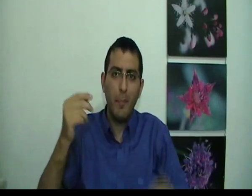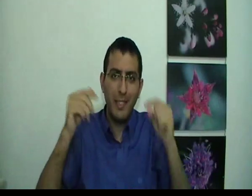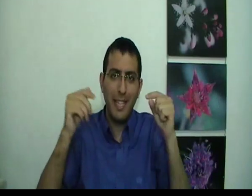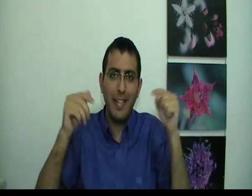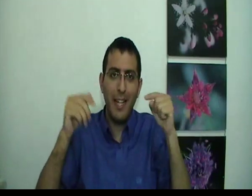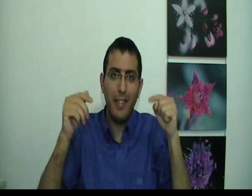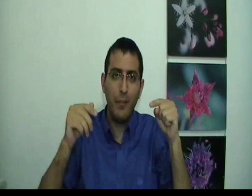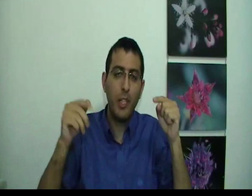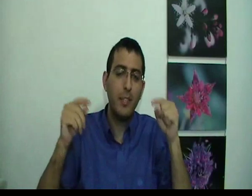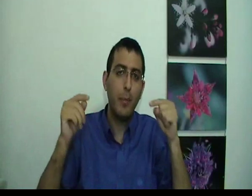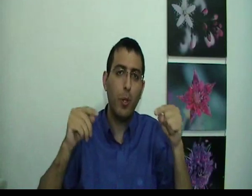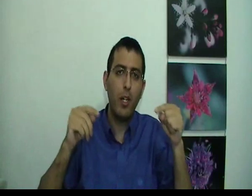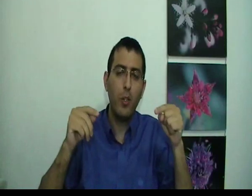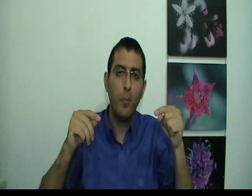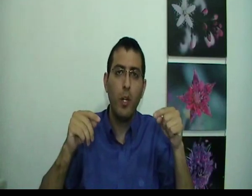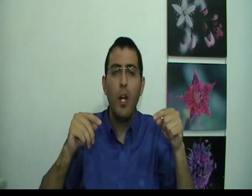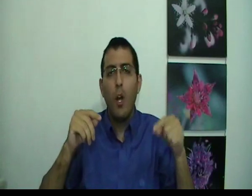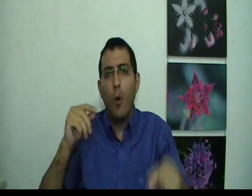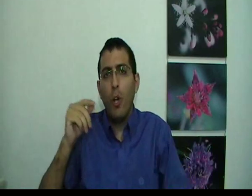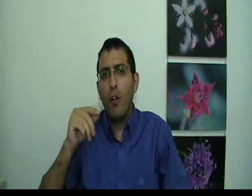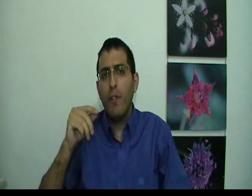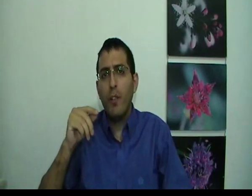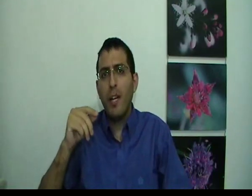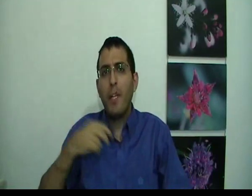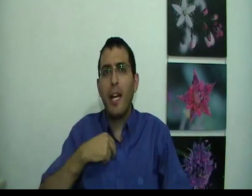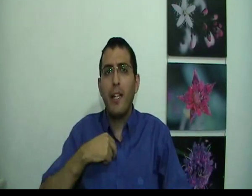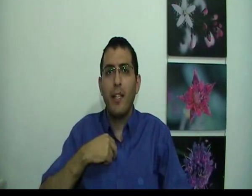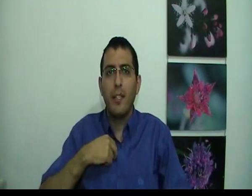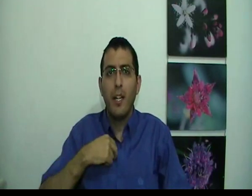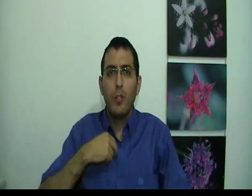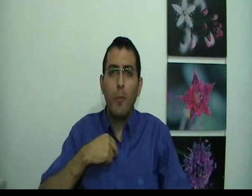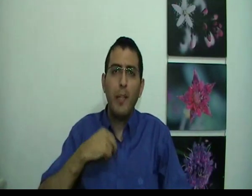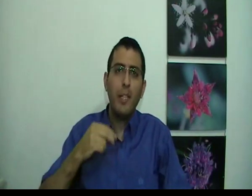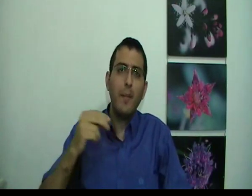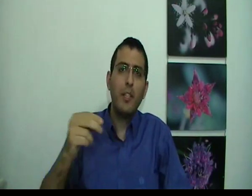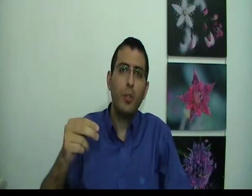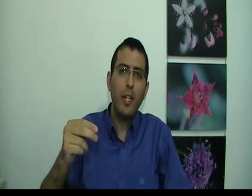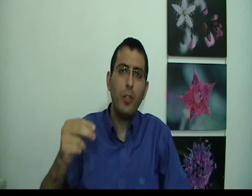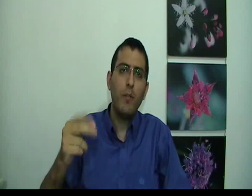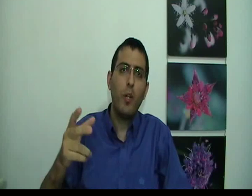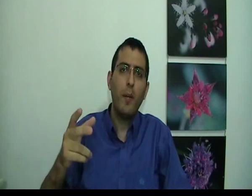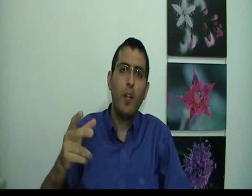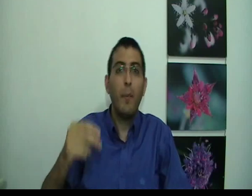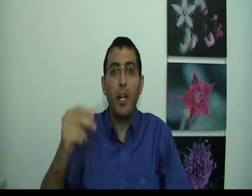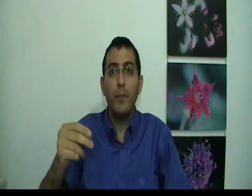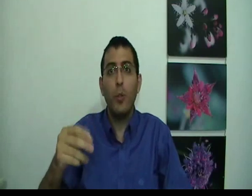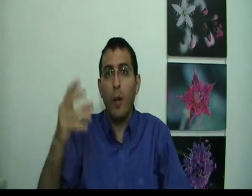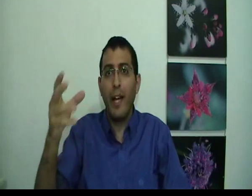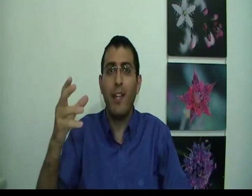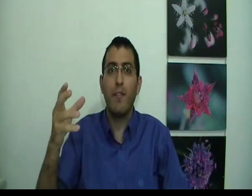מצד האדם שנמצא בתור החלום הוא לא חווה אותם כאני זאת אומרת בן אדם עכשיו שולך לישון מחולם חלום ובחלום שלו הוא רואה רכב